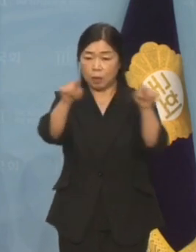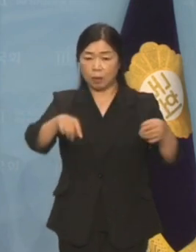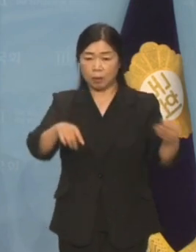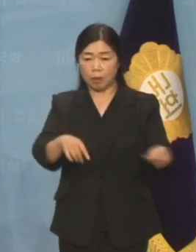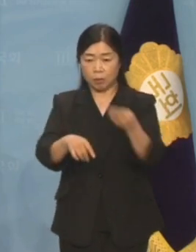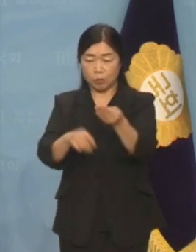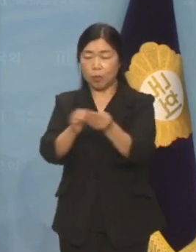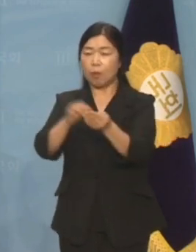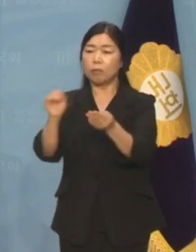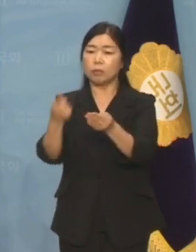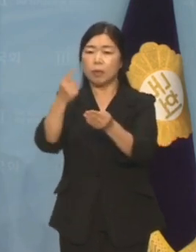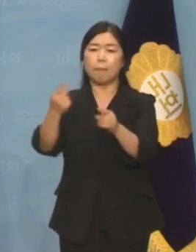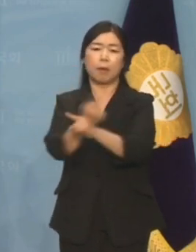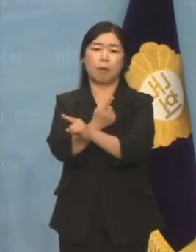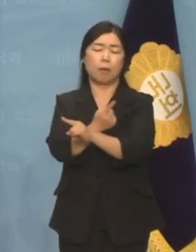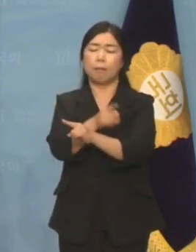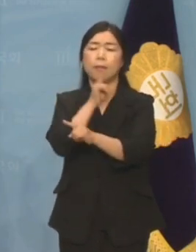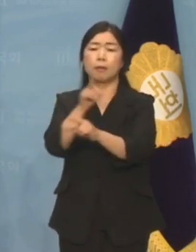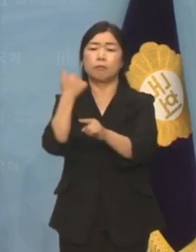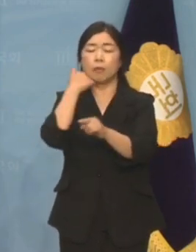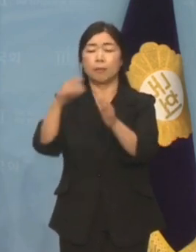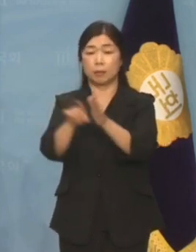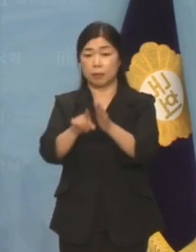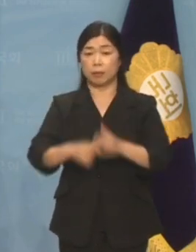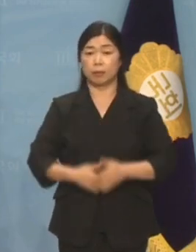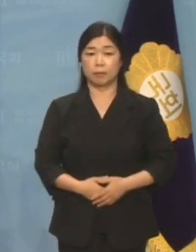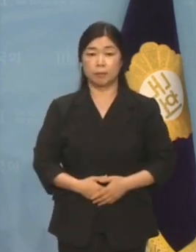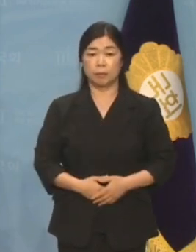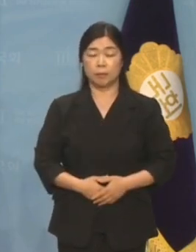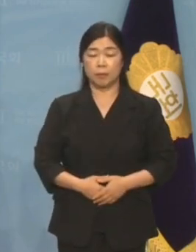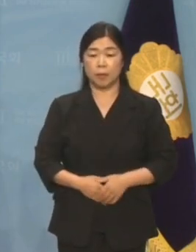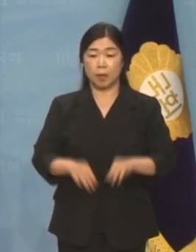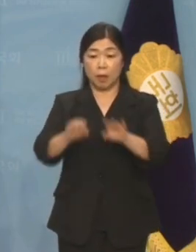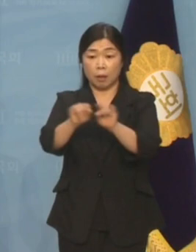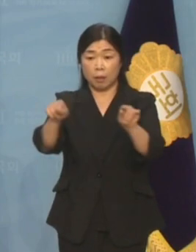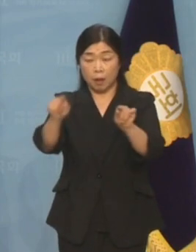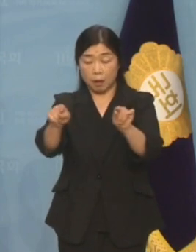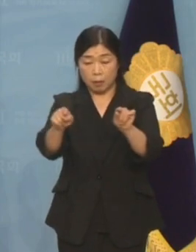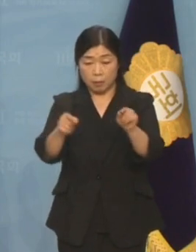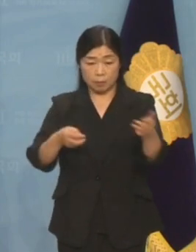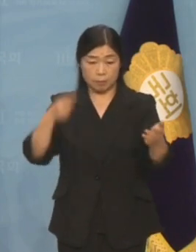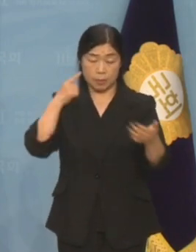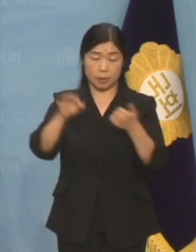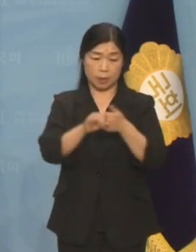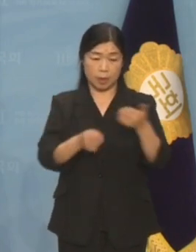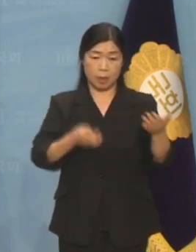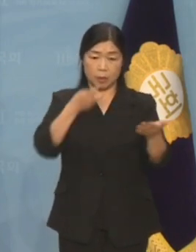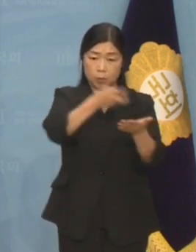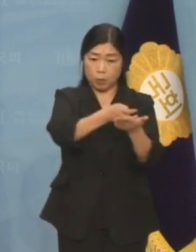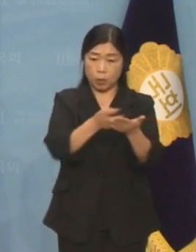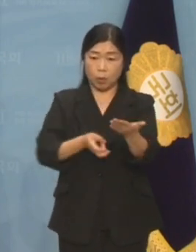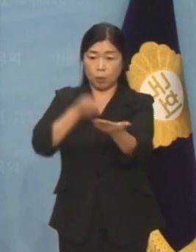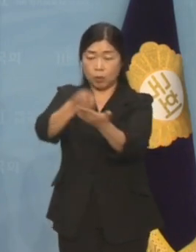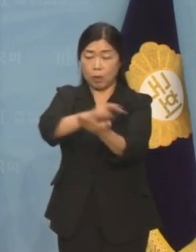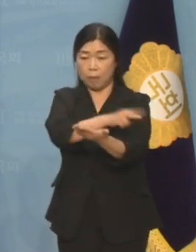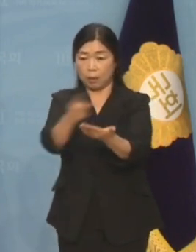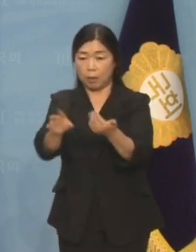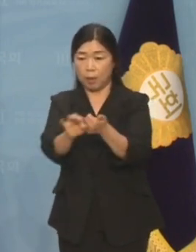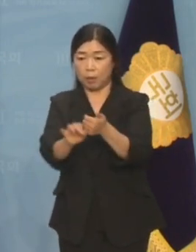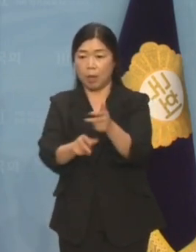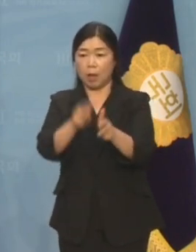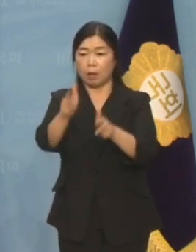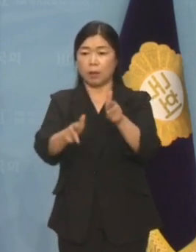양평군이 보낸 의견서에는 김 여사 일가의 땅이 포함된 노선으로 바뀌면 사업비가 더 늘어날 수 있다며